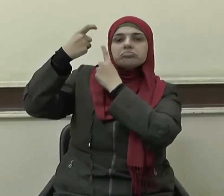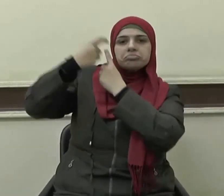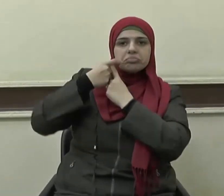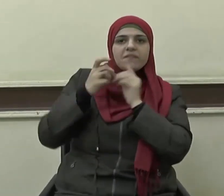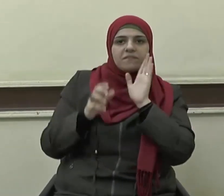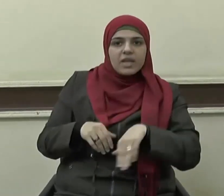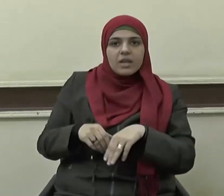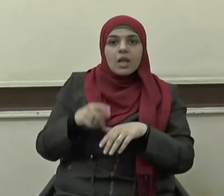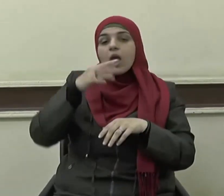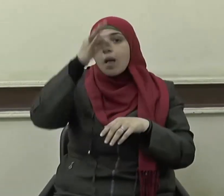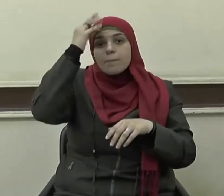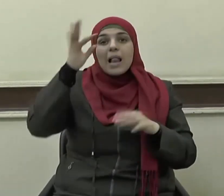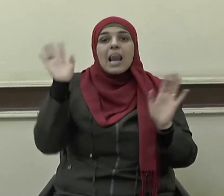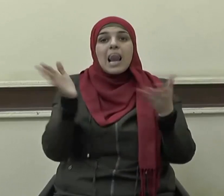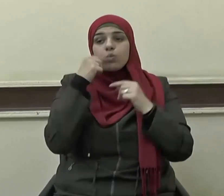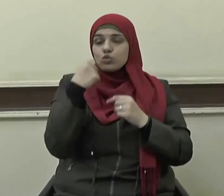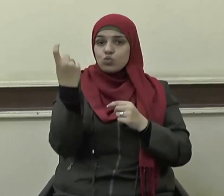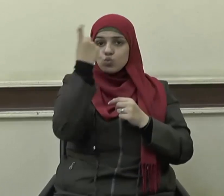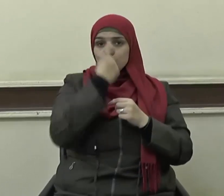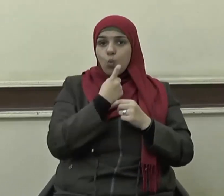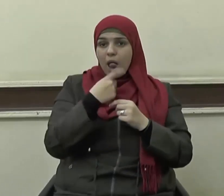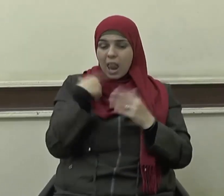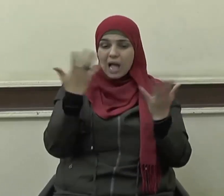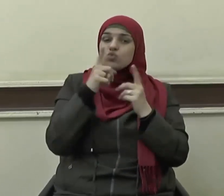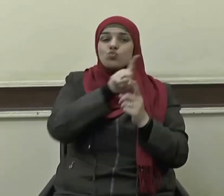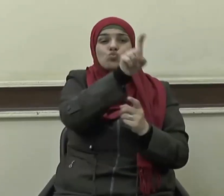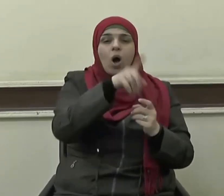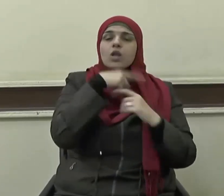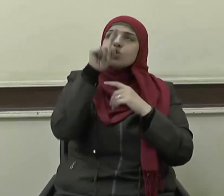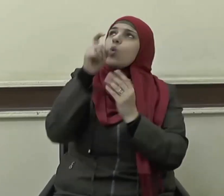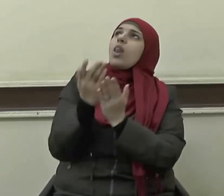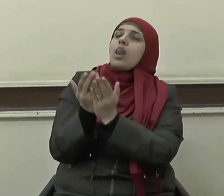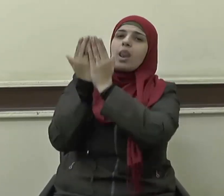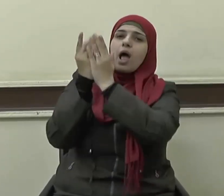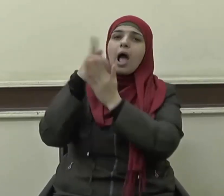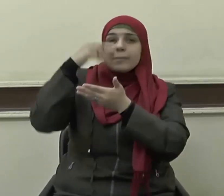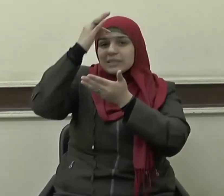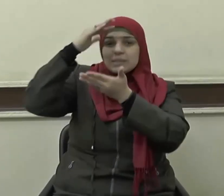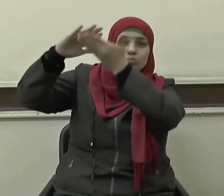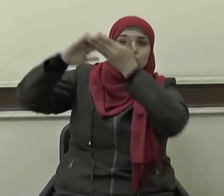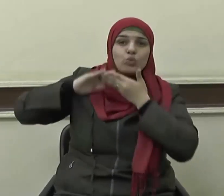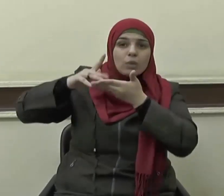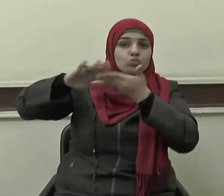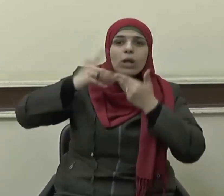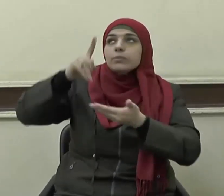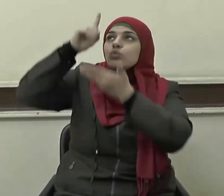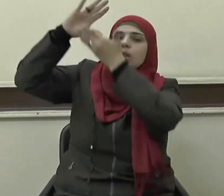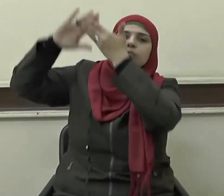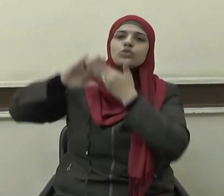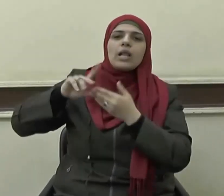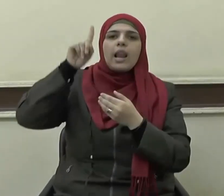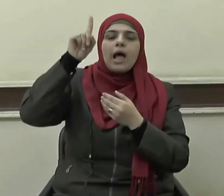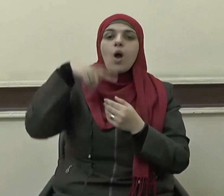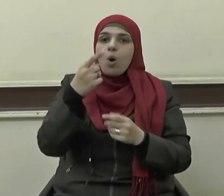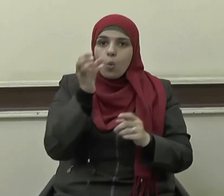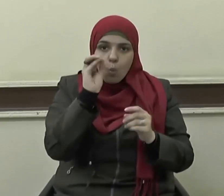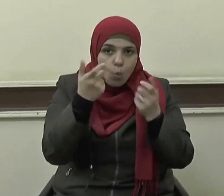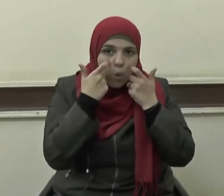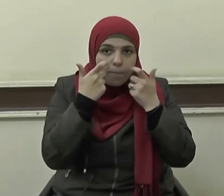إذا سألت فاسأل الله وإذا استعنت فاستعم بالله وأعلم أن الأمة